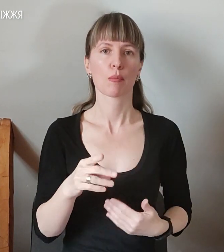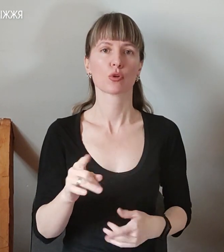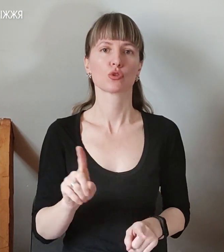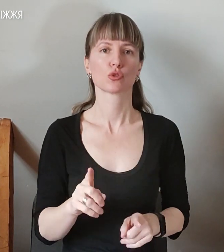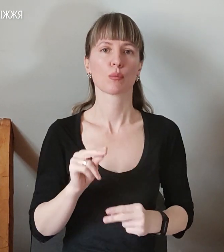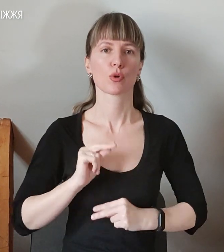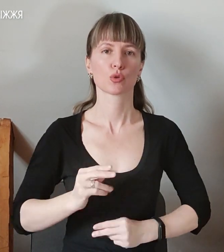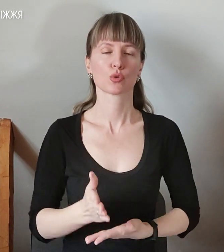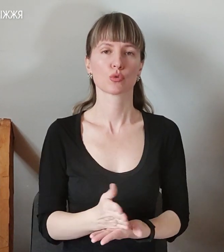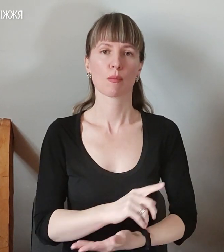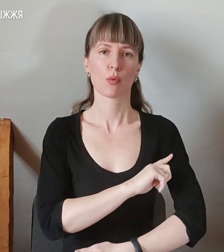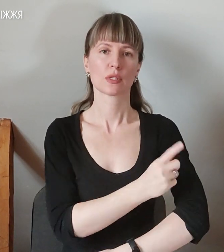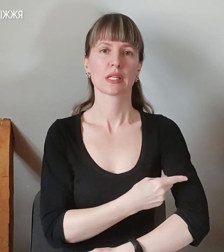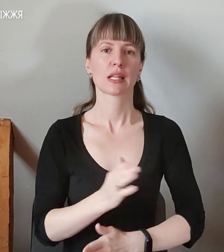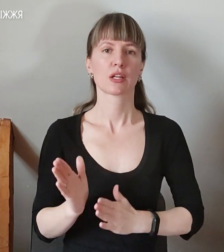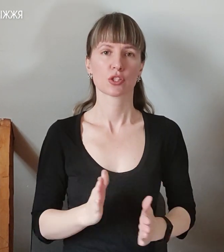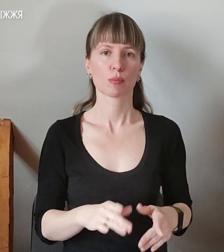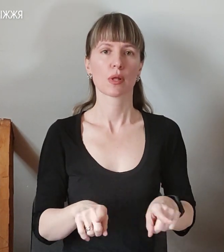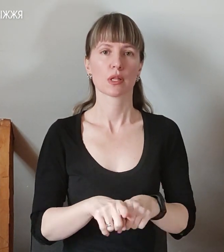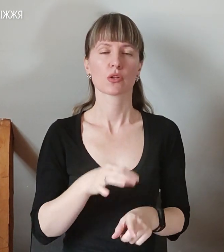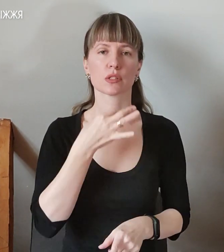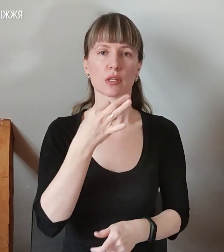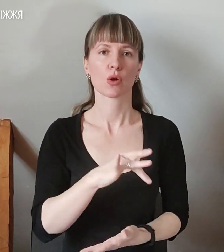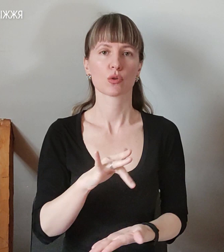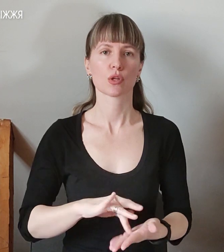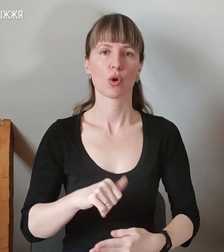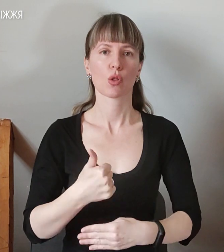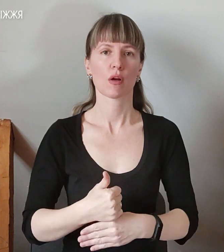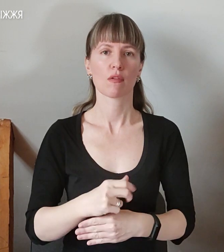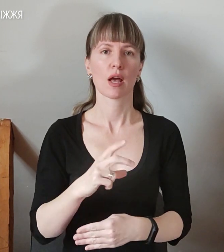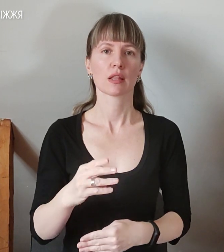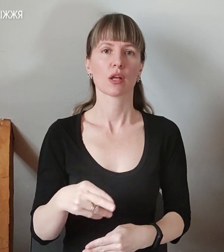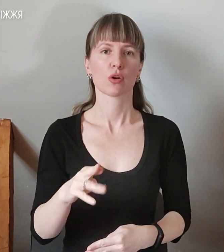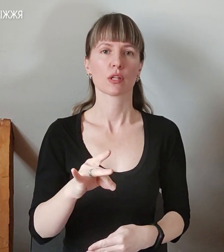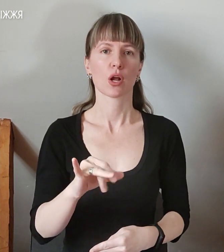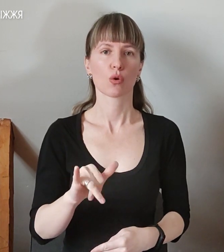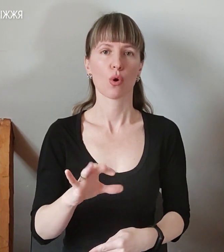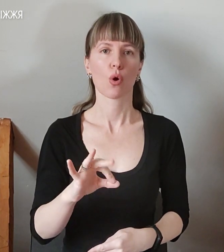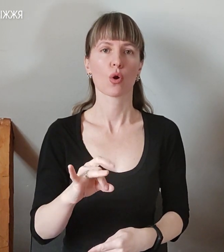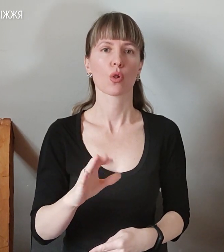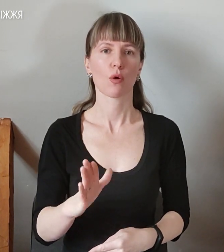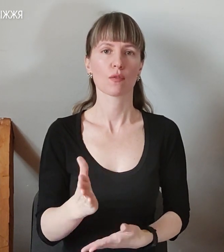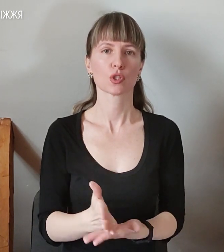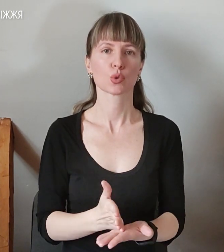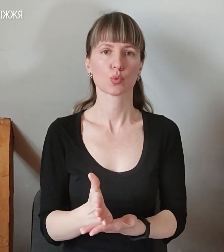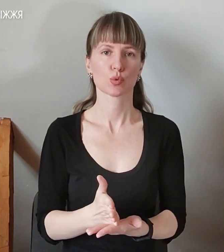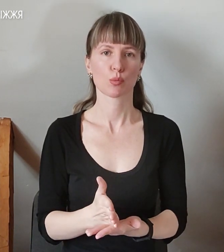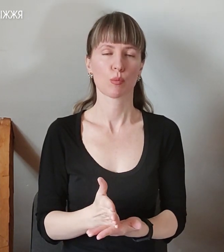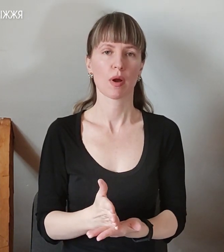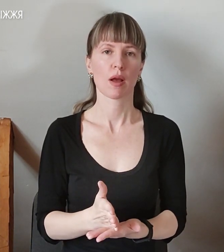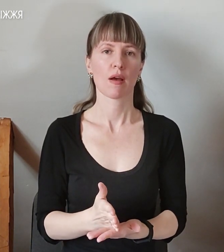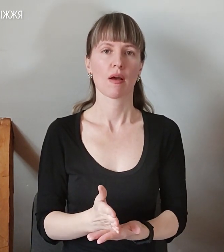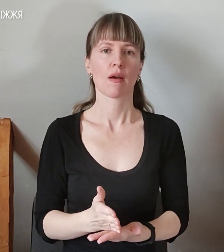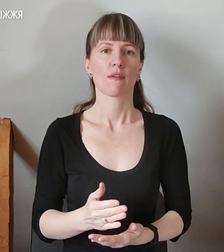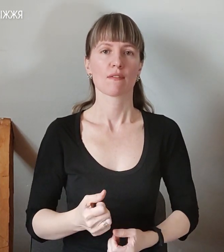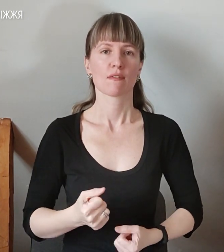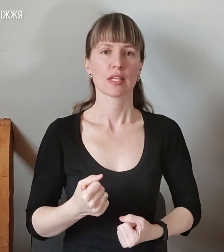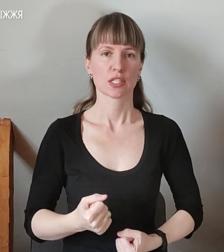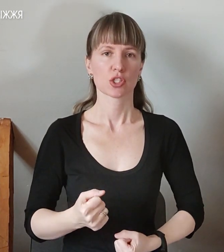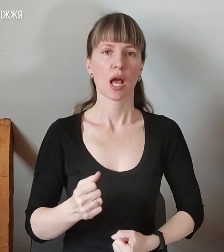служба в посиленому режимі, також зазначав рівський голова енергодара Дмитро Урлов. Служба фізичного засаду Запорізької атомної електростанції працює в